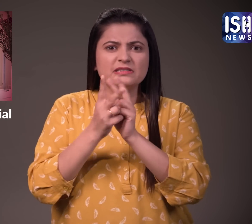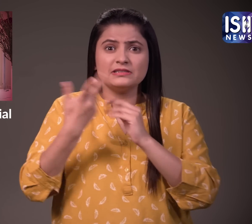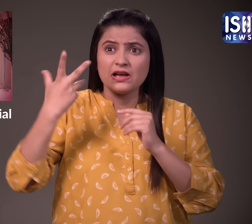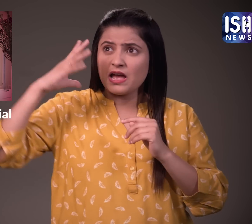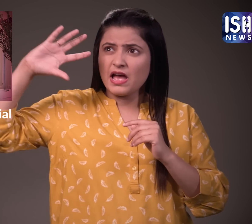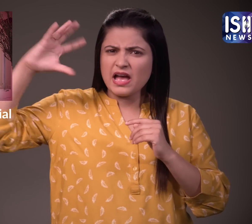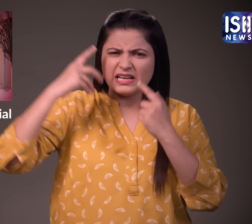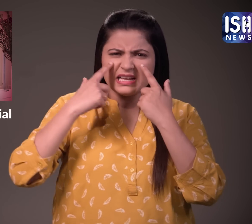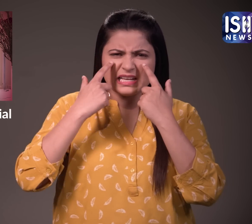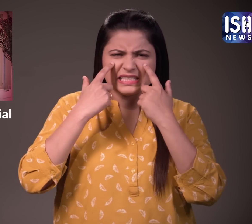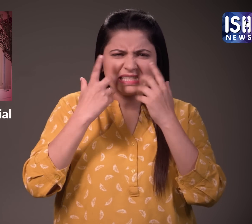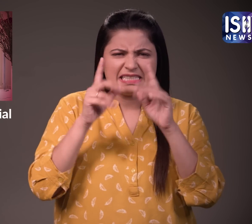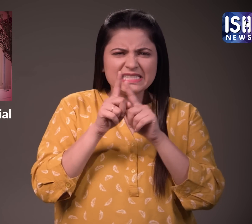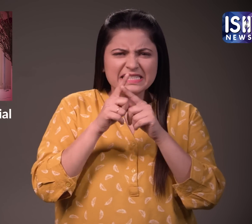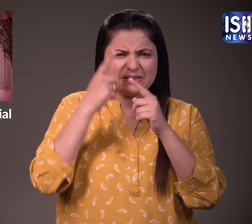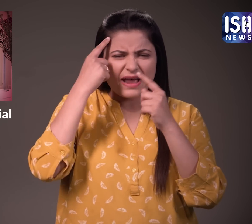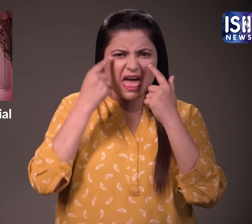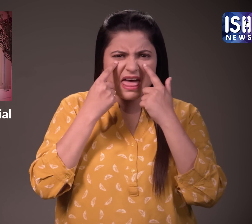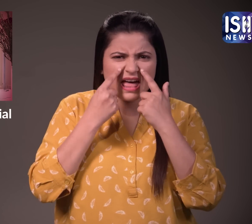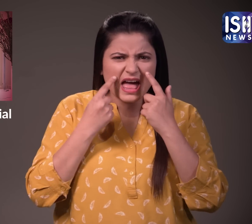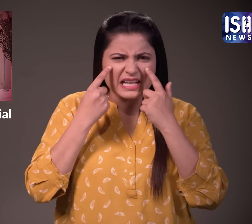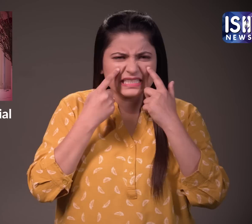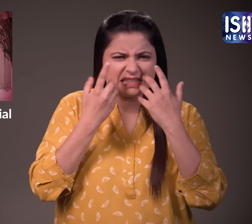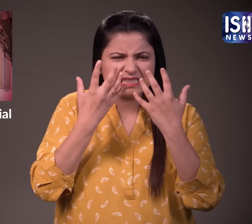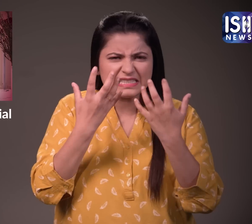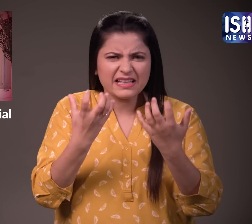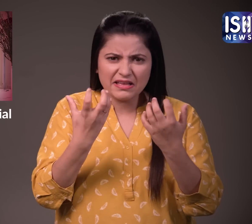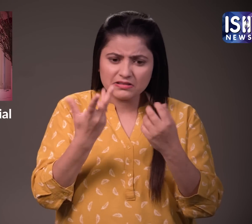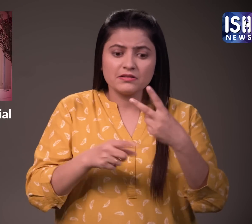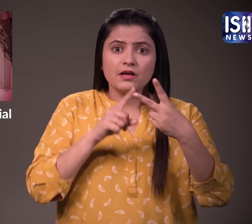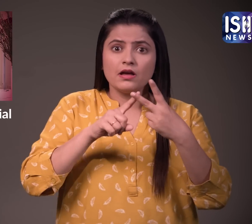तर्वियों में तवचा रंजद हो जाती है और सर्दियों में रूख ही हो जाती है